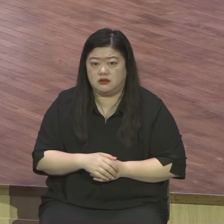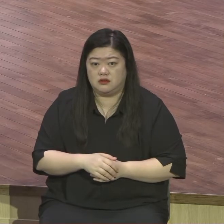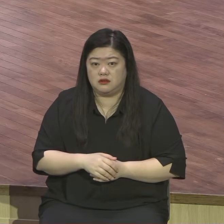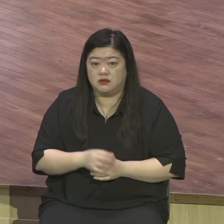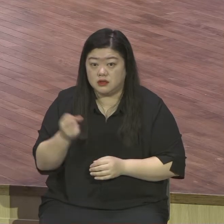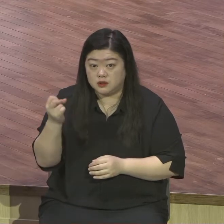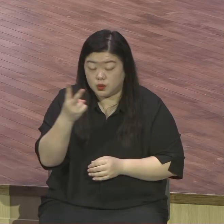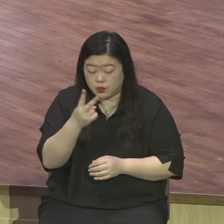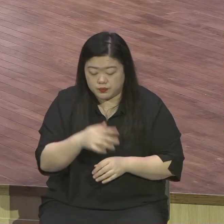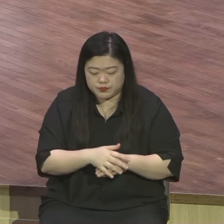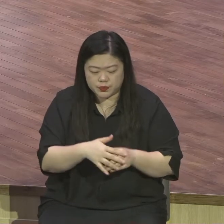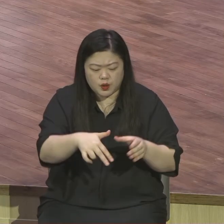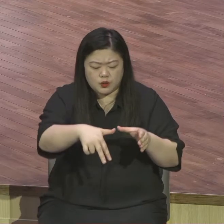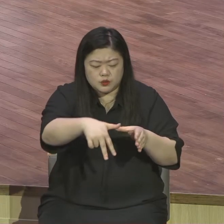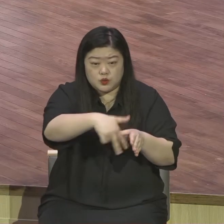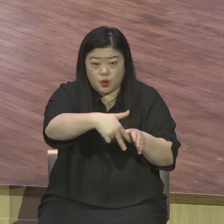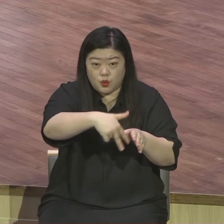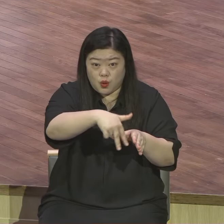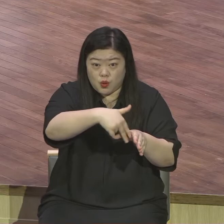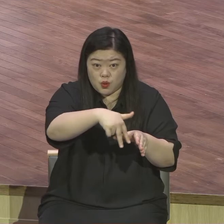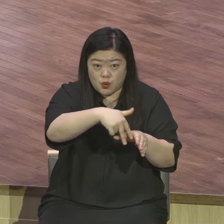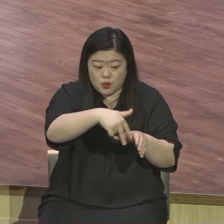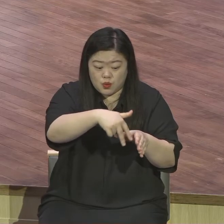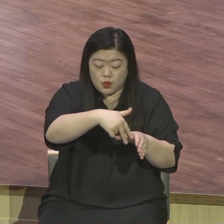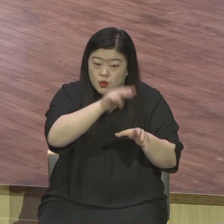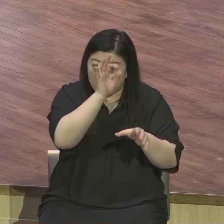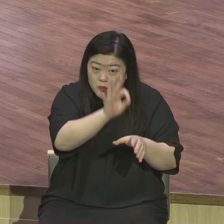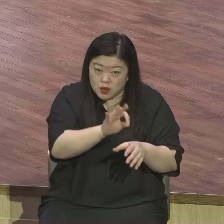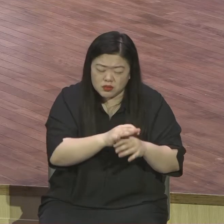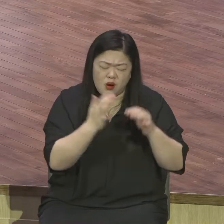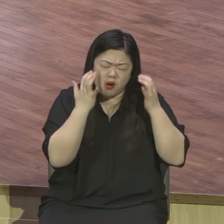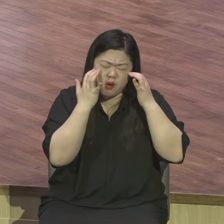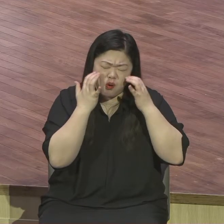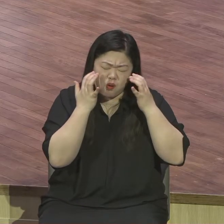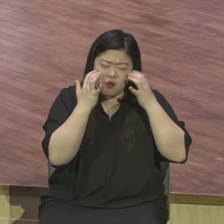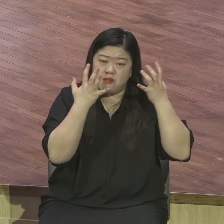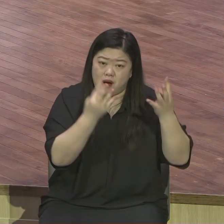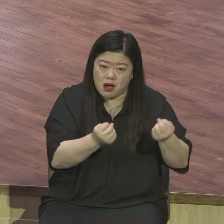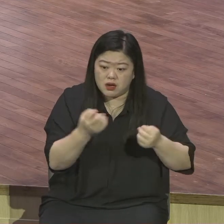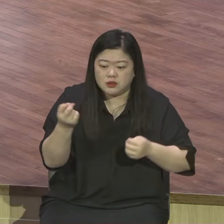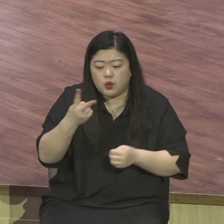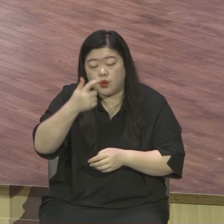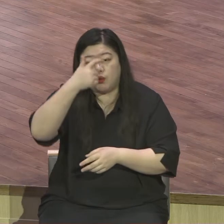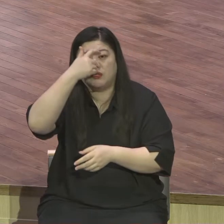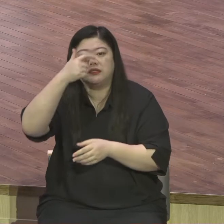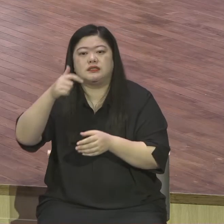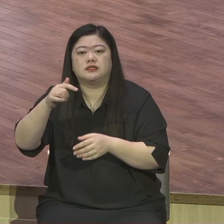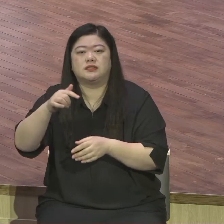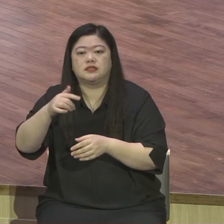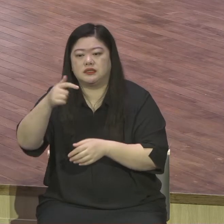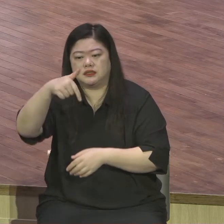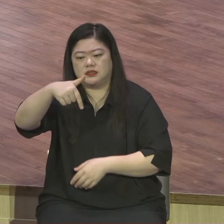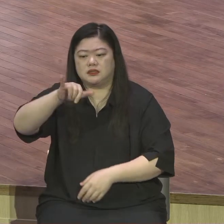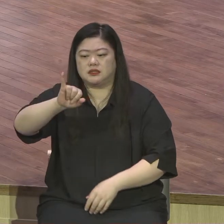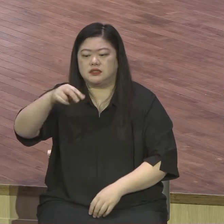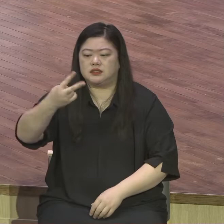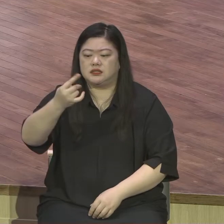종교생활 나 괴다는 게 너무 힘들어서 전도 안 하는 이유 내가 이렇게 힘든데 뭐 또 다른 사람과 고생실 거 뭐가 있냐